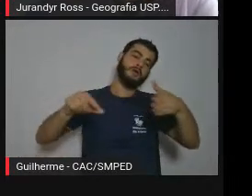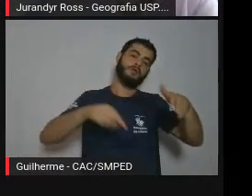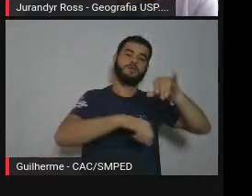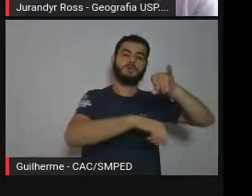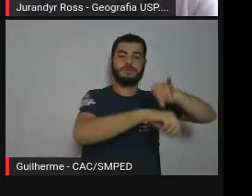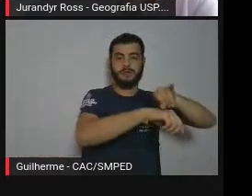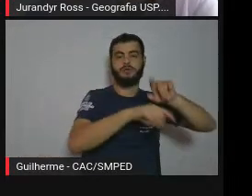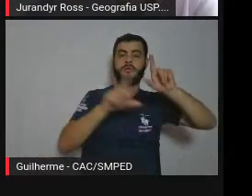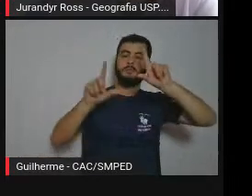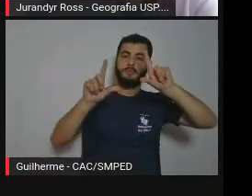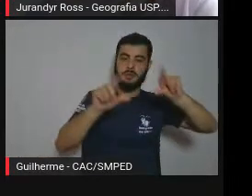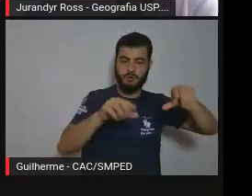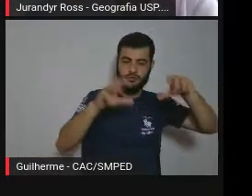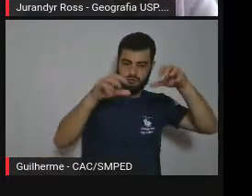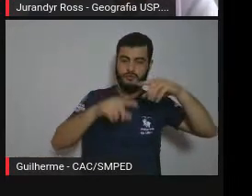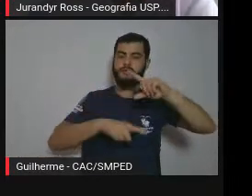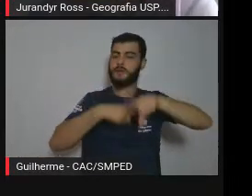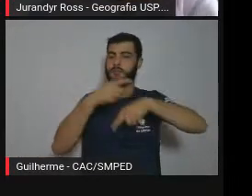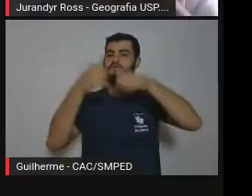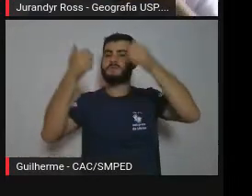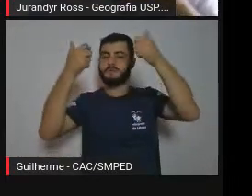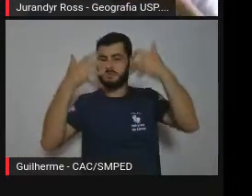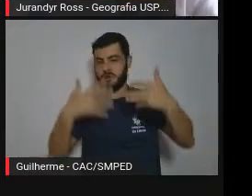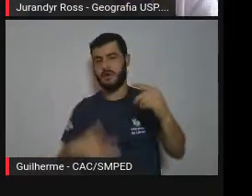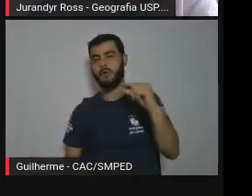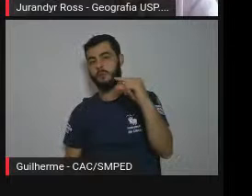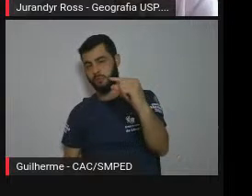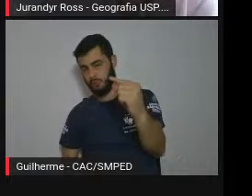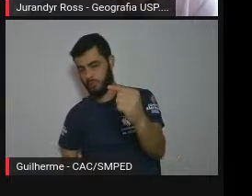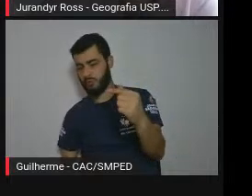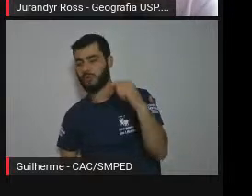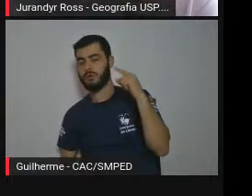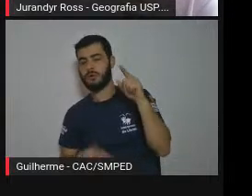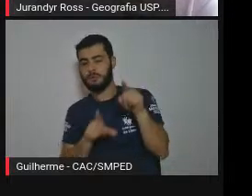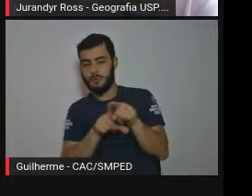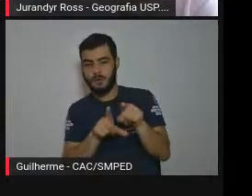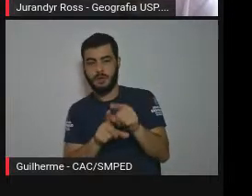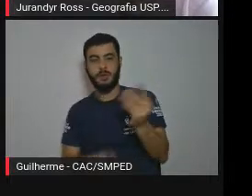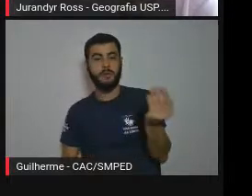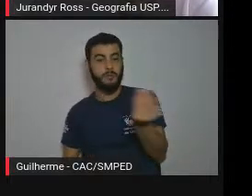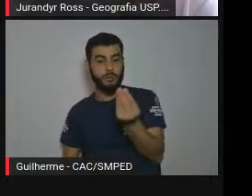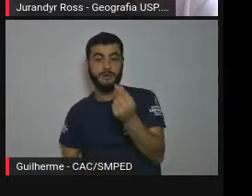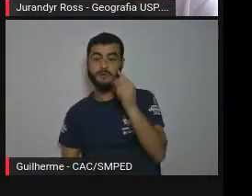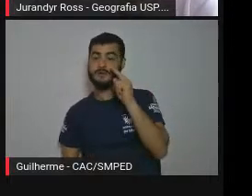disso também, porque quando falamos do Pico do Geraglá e do papel que ele exerce na cidade,